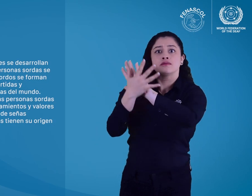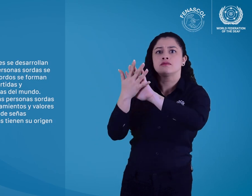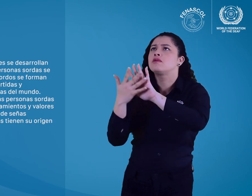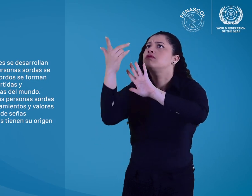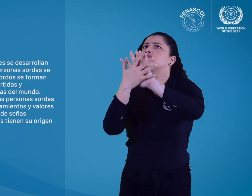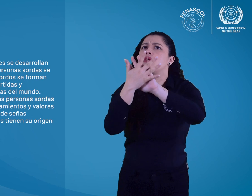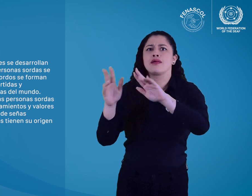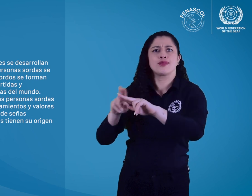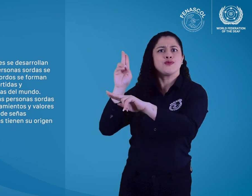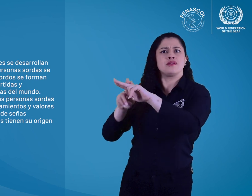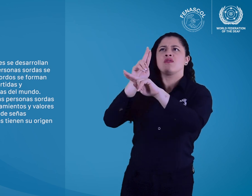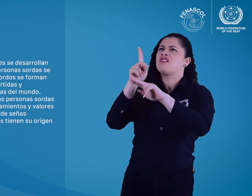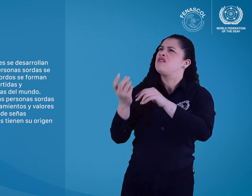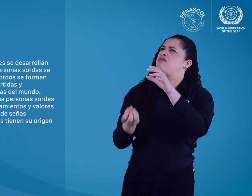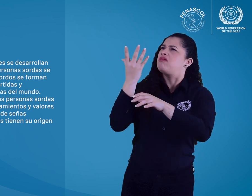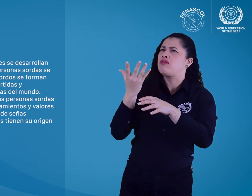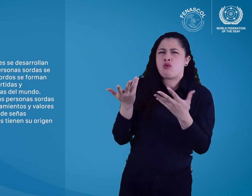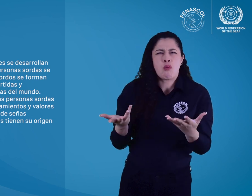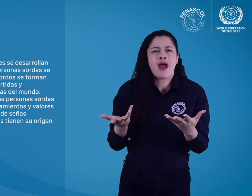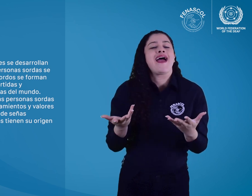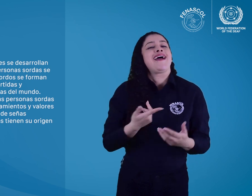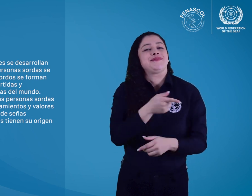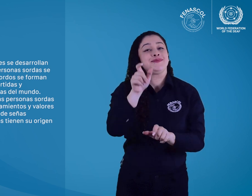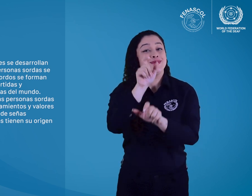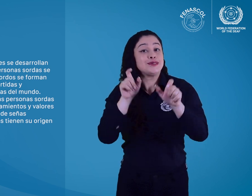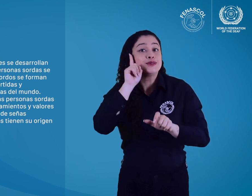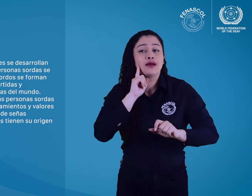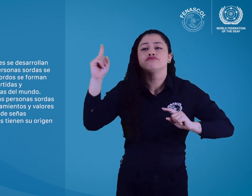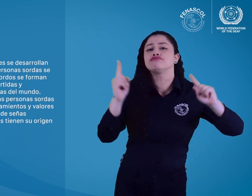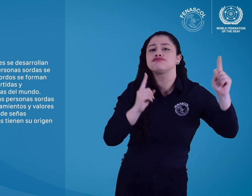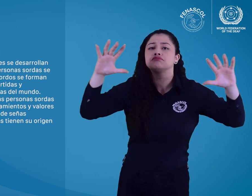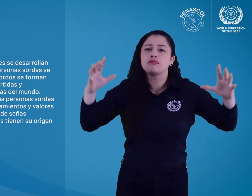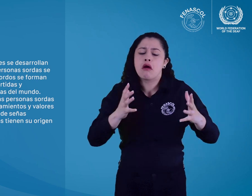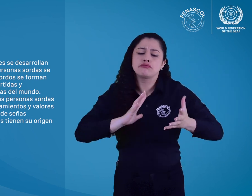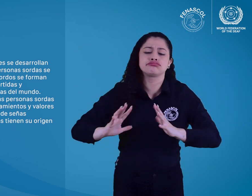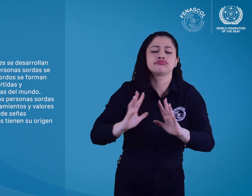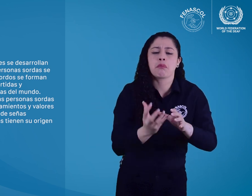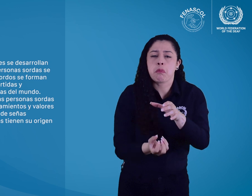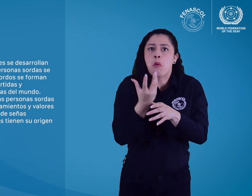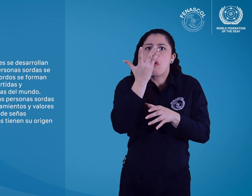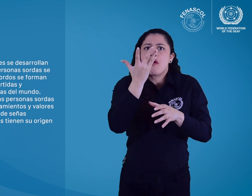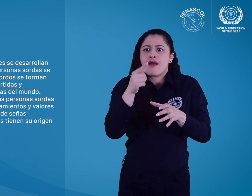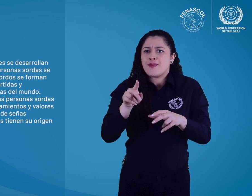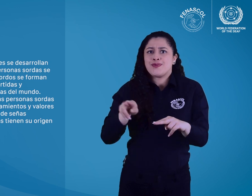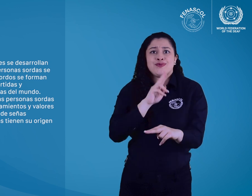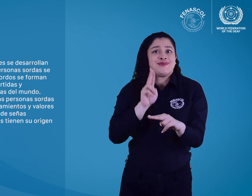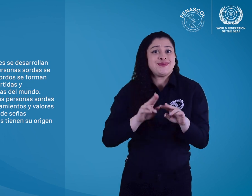nacionales se desarrollan de forma natural cuando las personas sordas se reúnen. Las